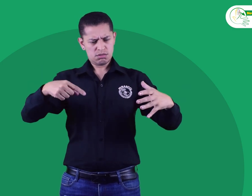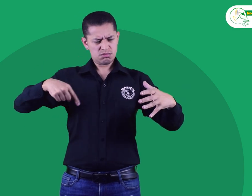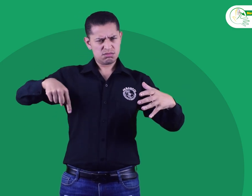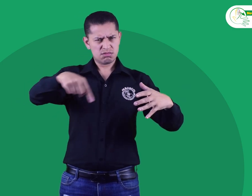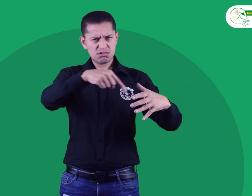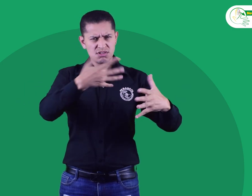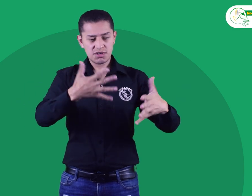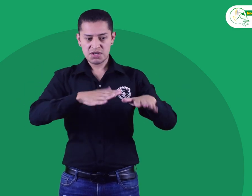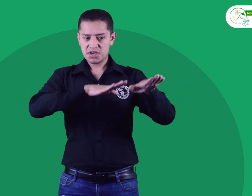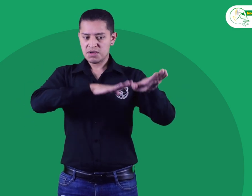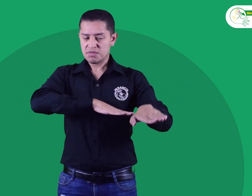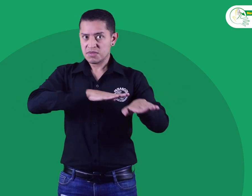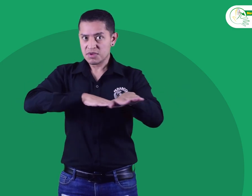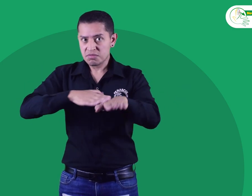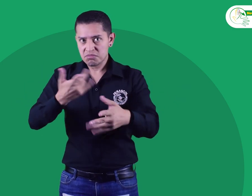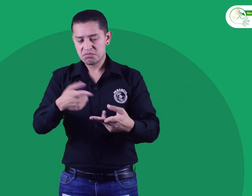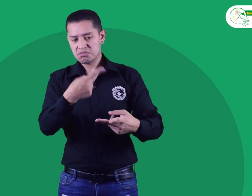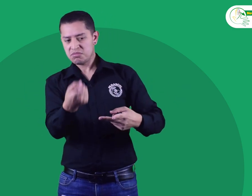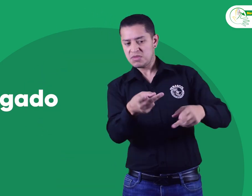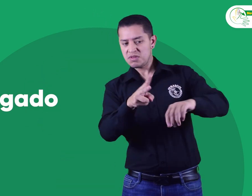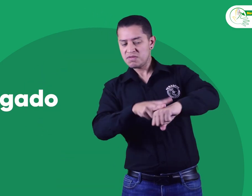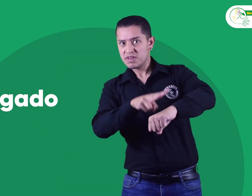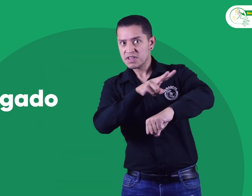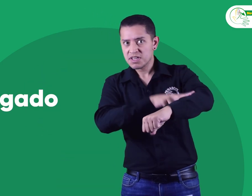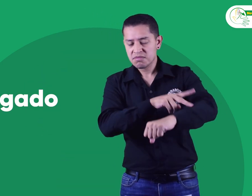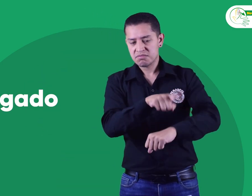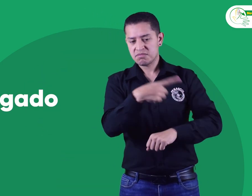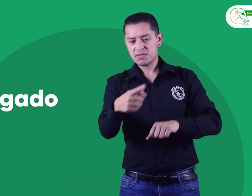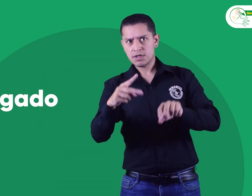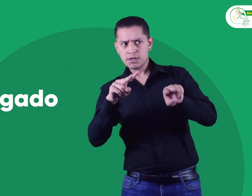los representantes, delegados y observadores del grupo de jóvenes